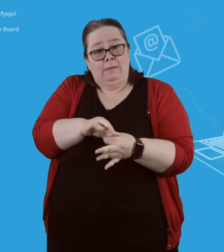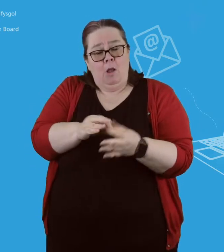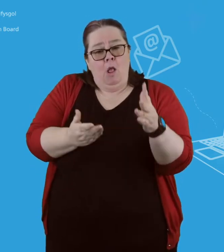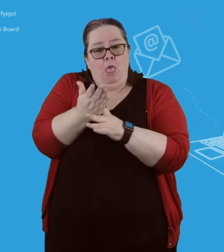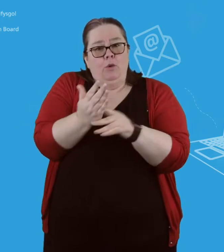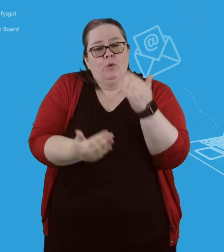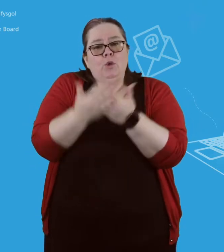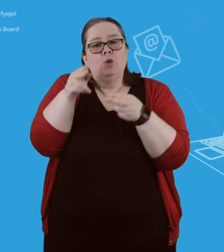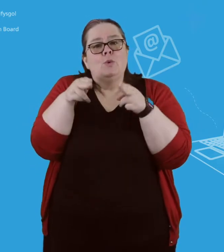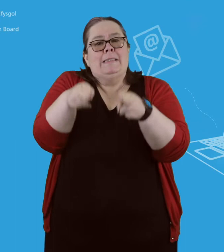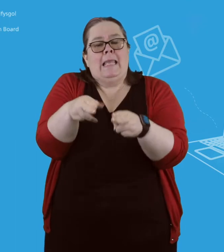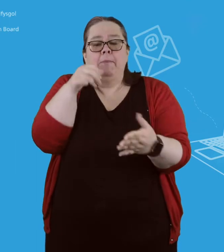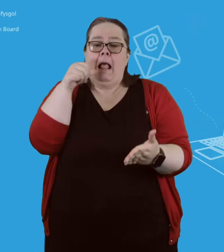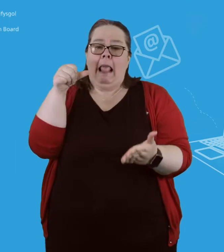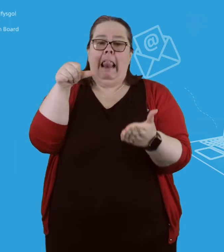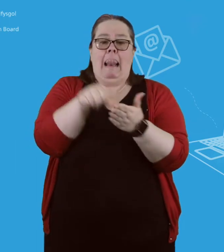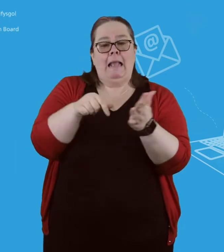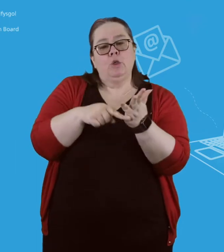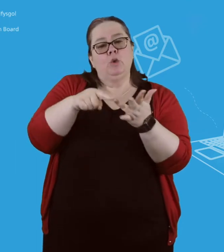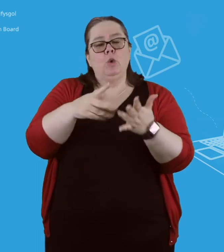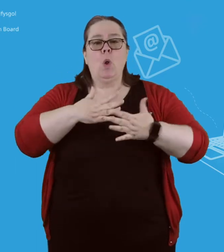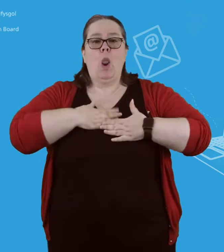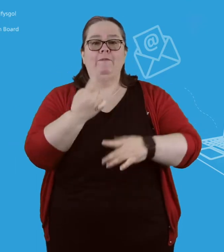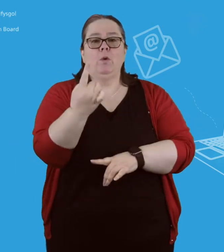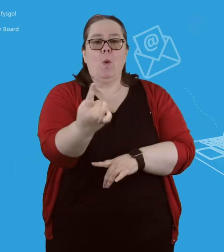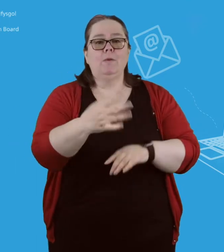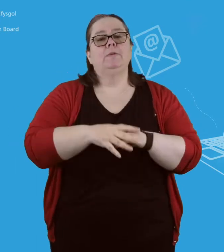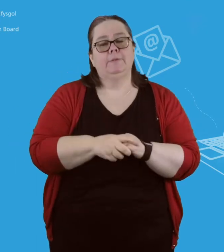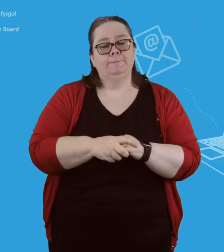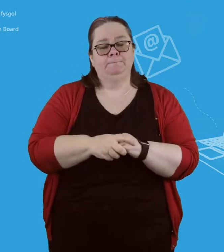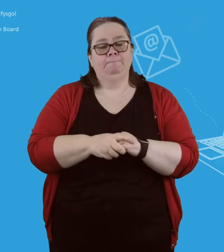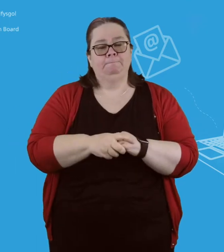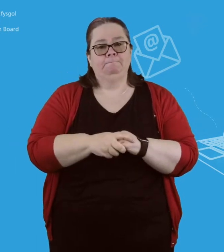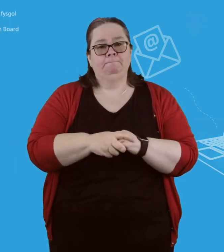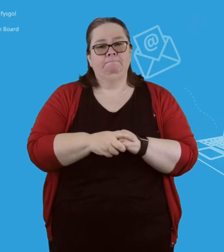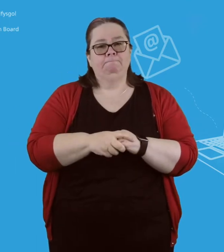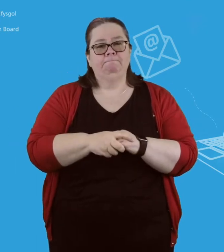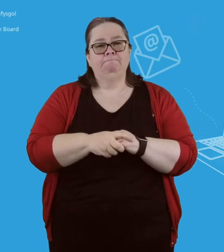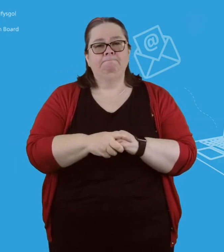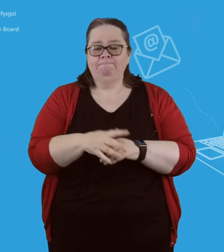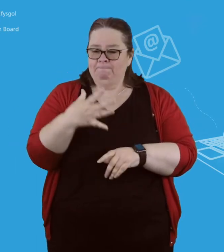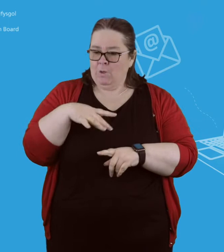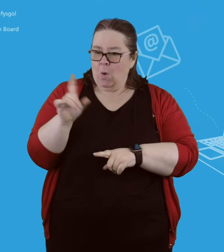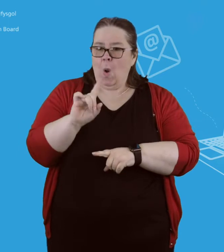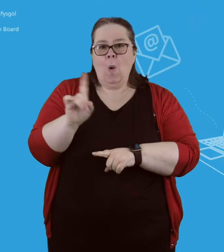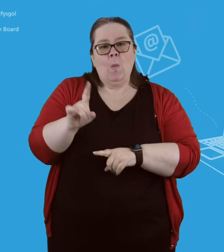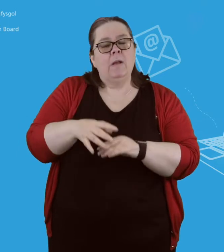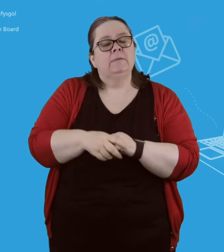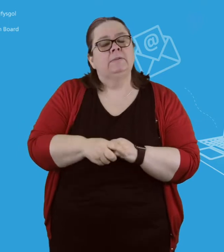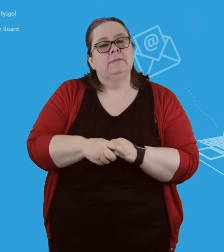ysgrifennwch enw ysbyty a ward y sawl sy'n anwyl i chi yn y llinell pwnc. 2. Rhowch